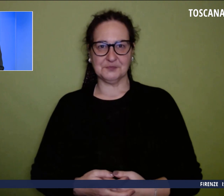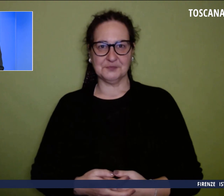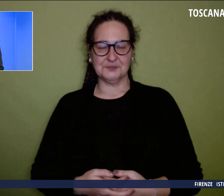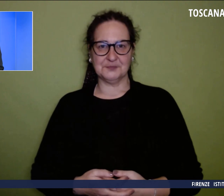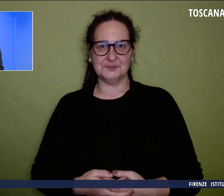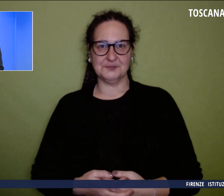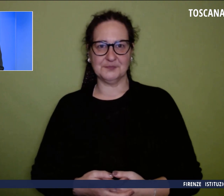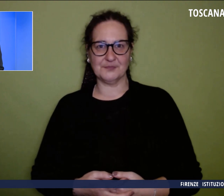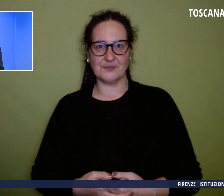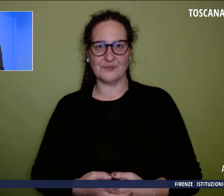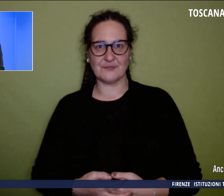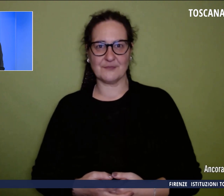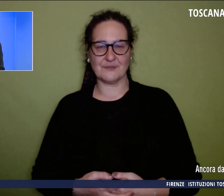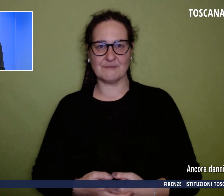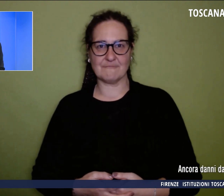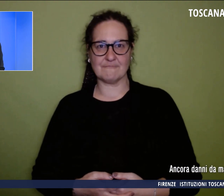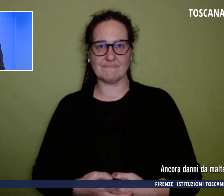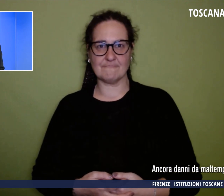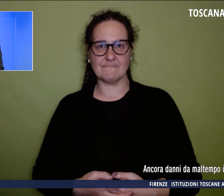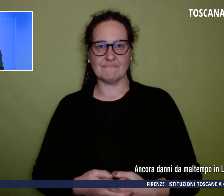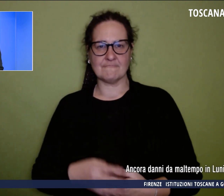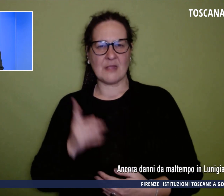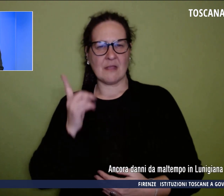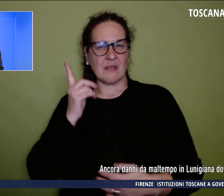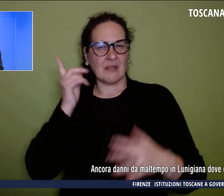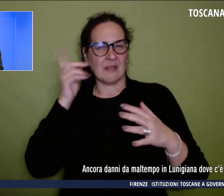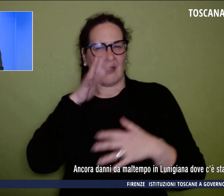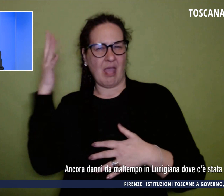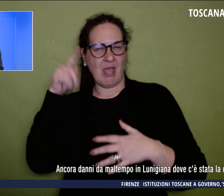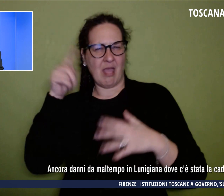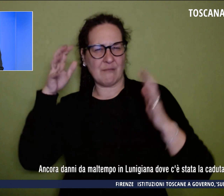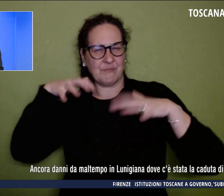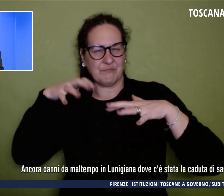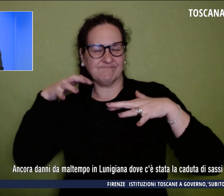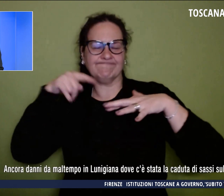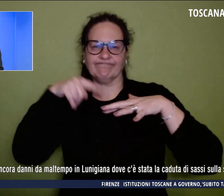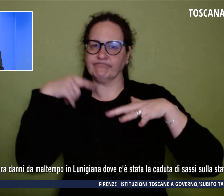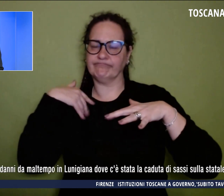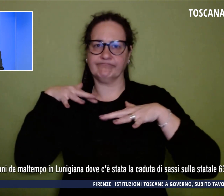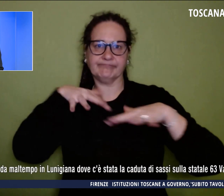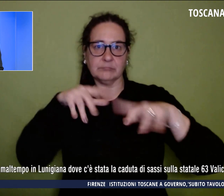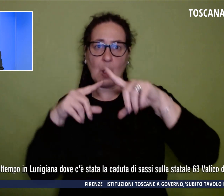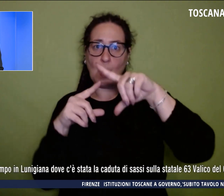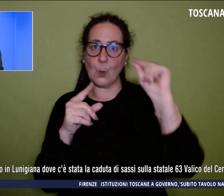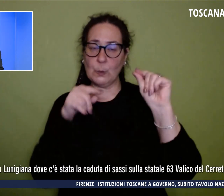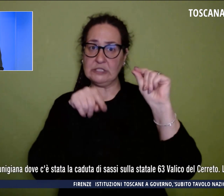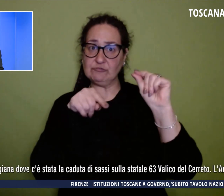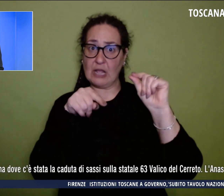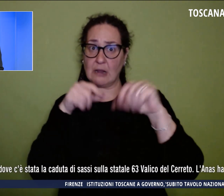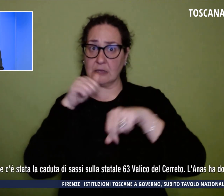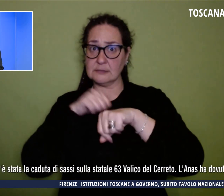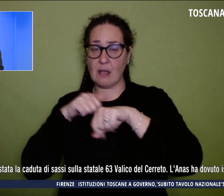Ancora da anni dal maltempo in Lundigiana dove c'è stata la caduta di Sassi sulla statale 63 Valico del